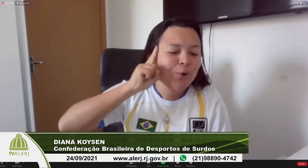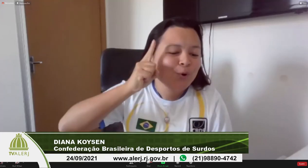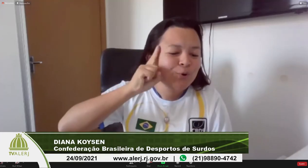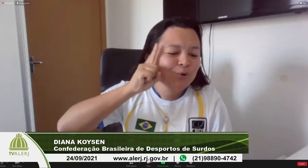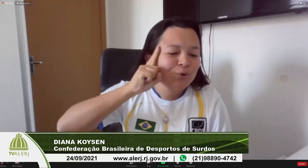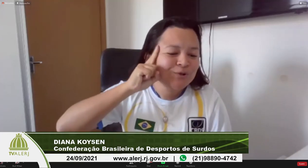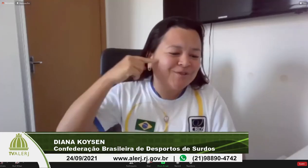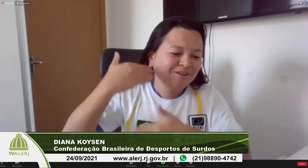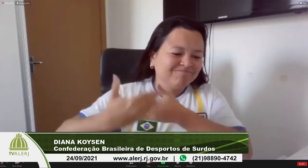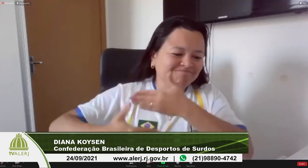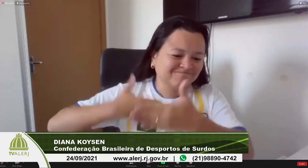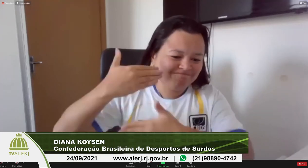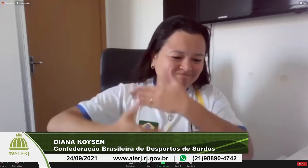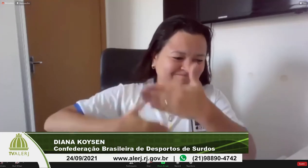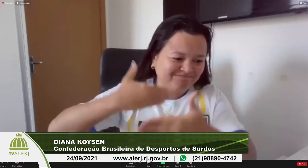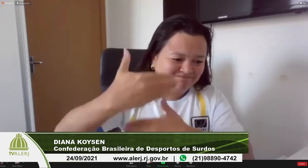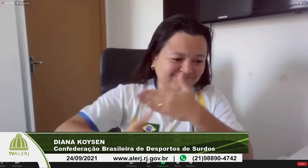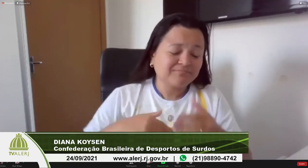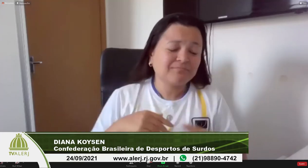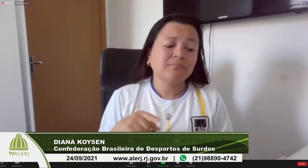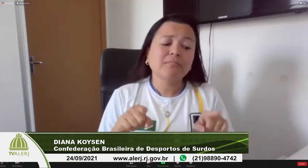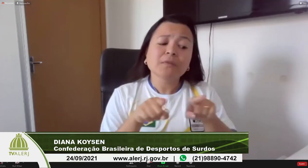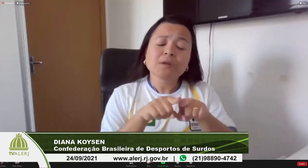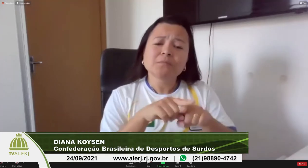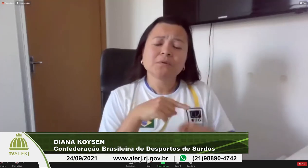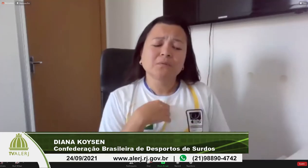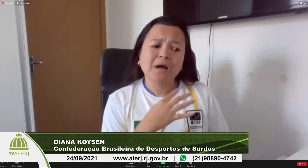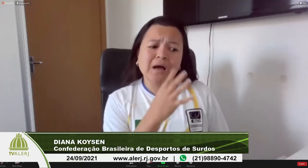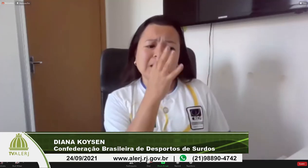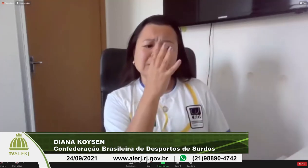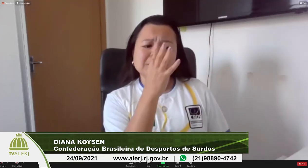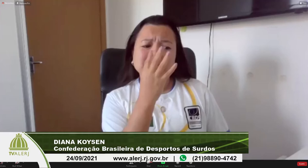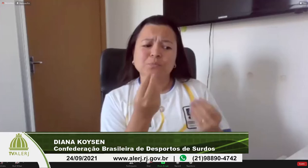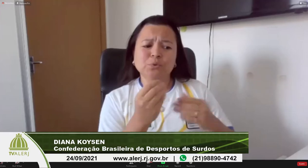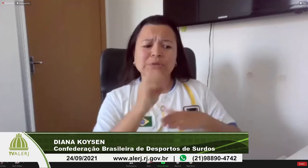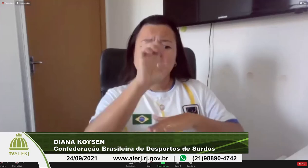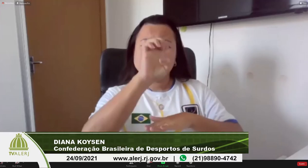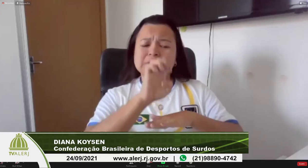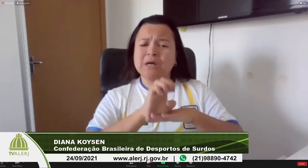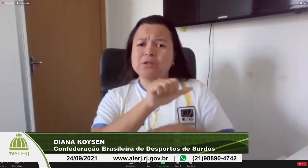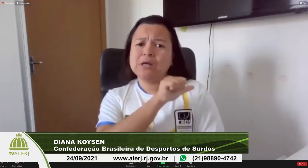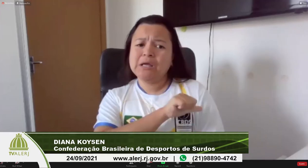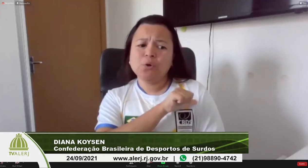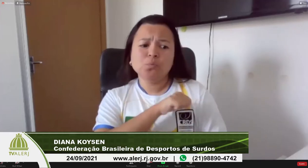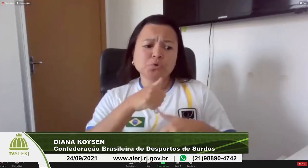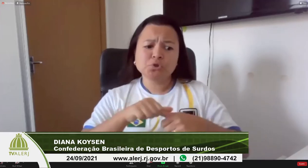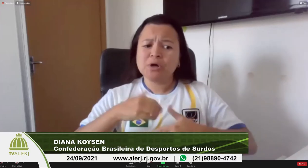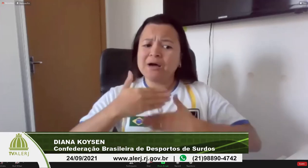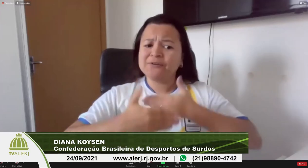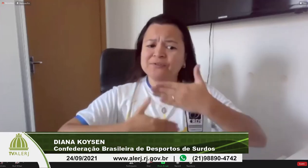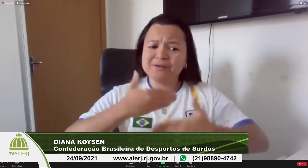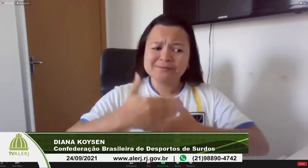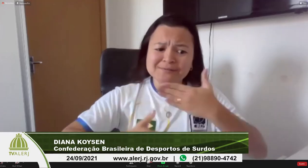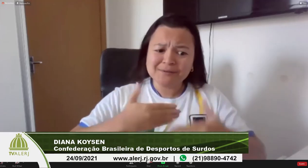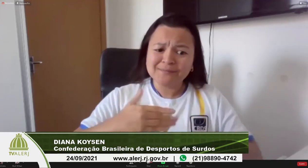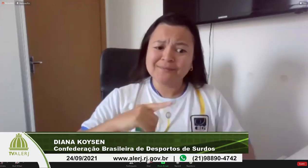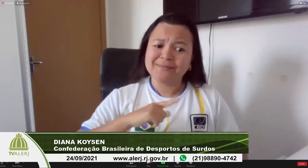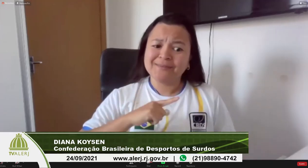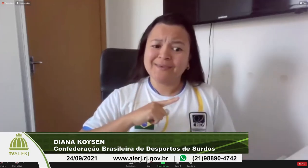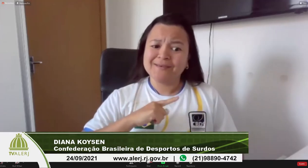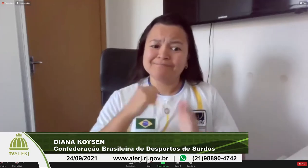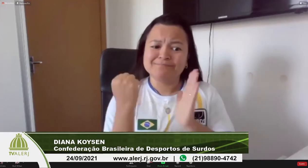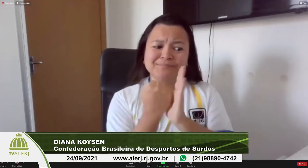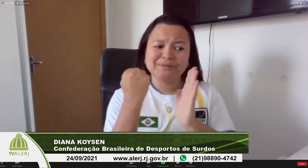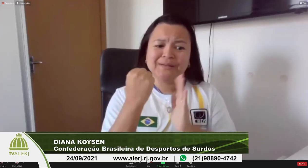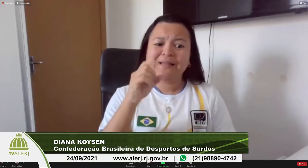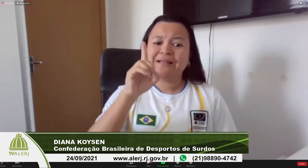setembro azul não é o único mês de luta né a nossa luta ela é diária todos os dias para as nossas conquistas eu